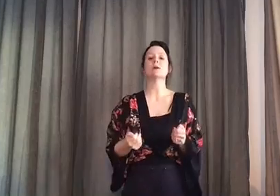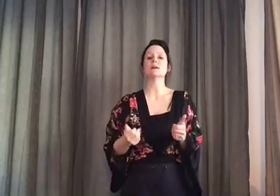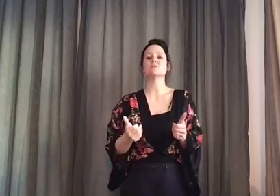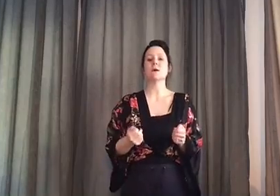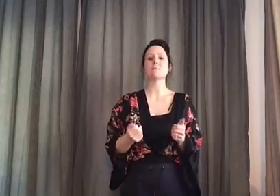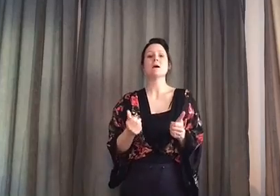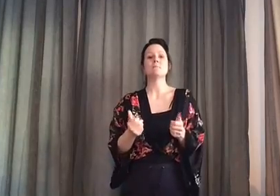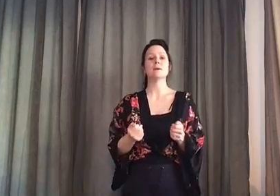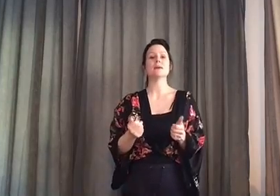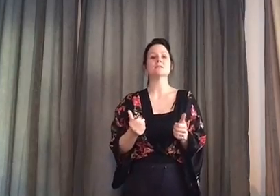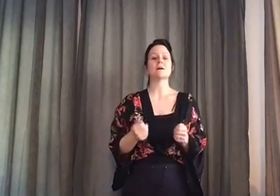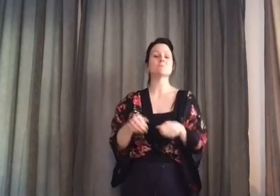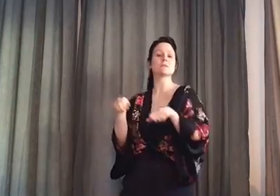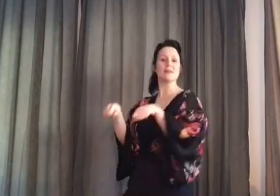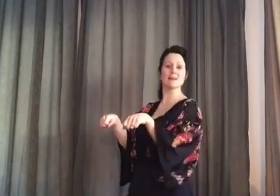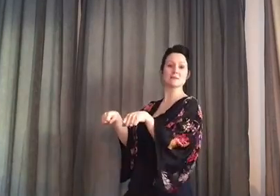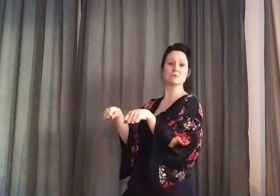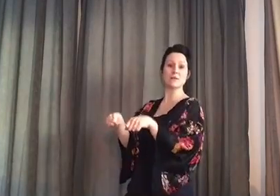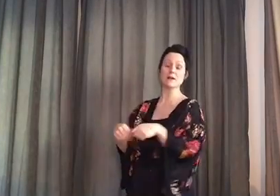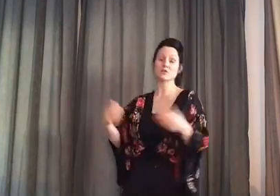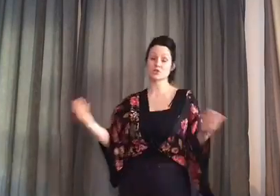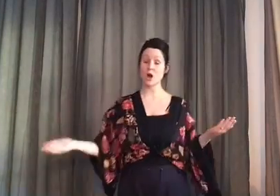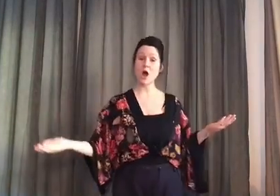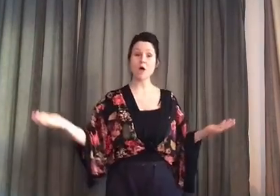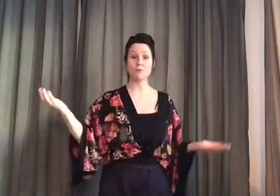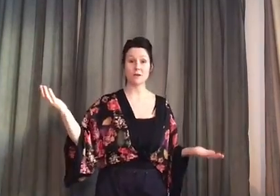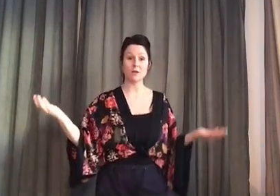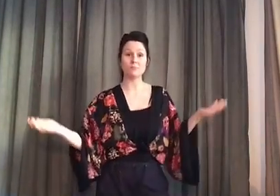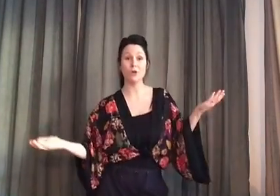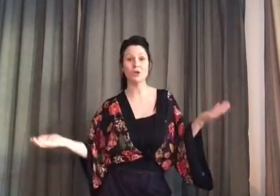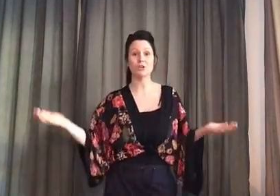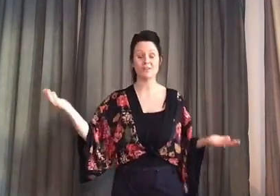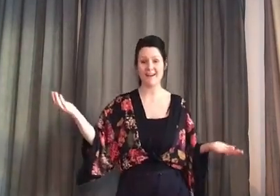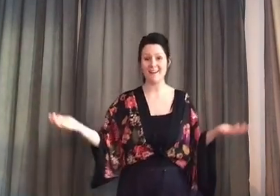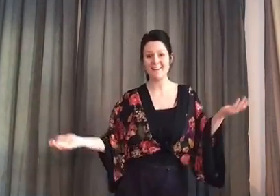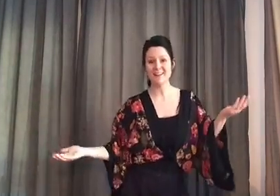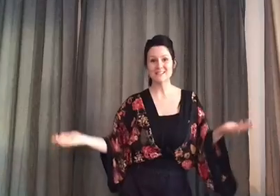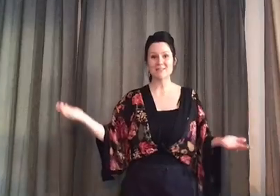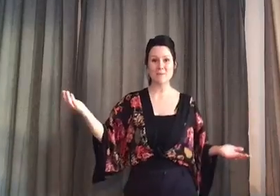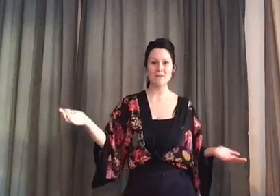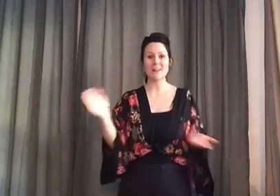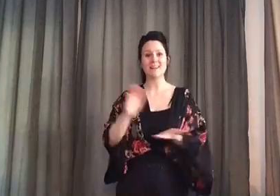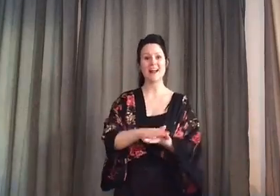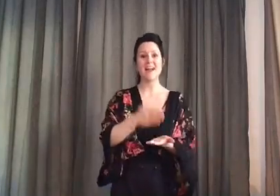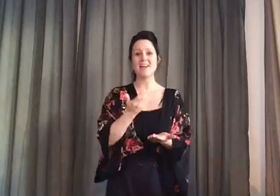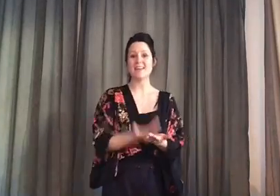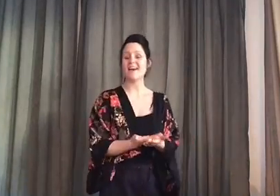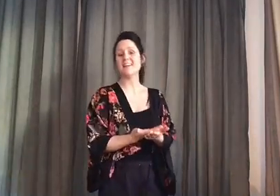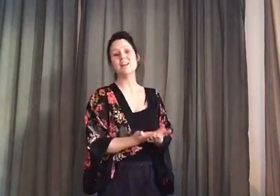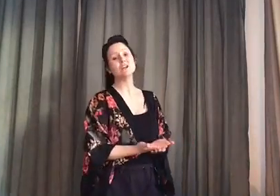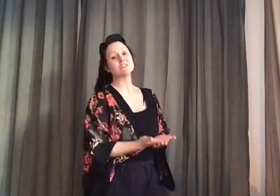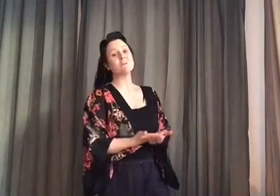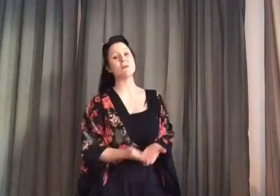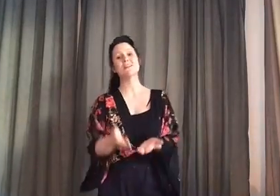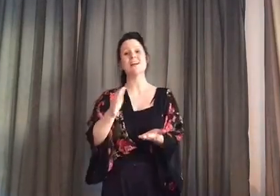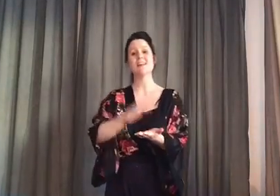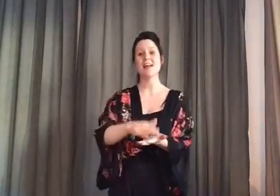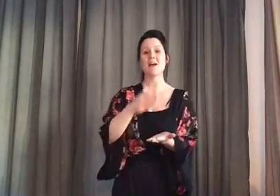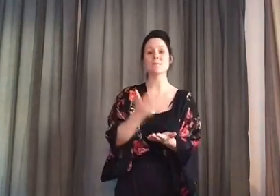PS5 PS5 mot en elskoter Ska vi byta? Ska vi byta grejer? Ska vi byta grejer